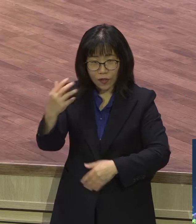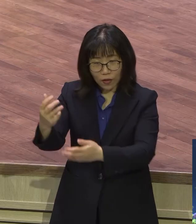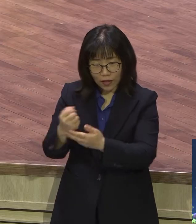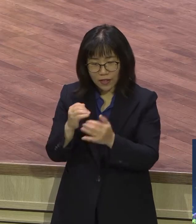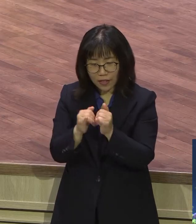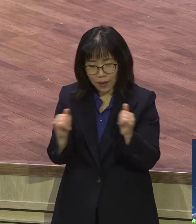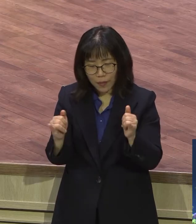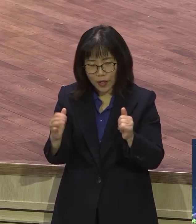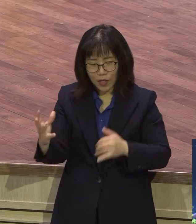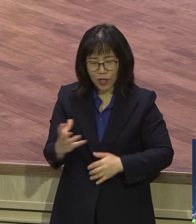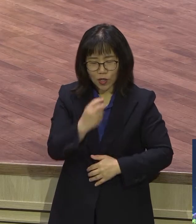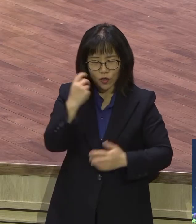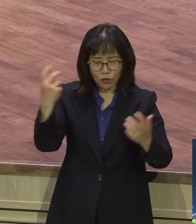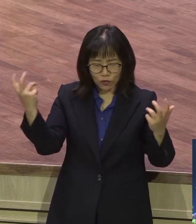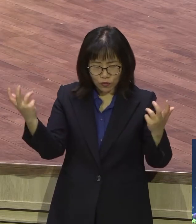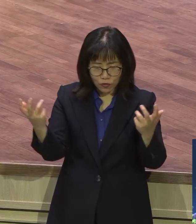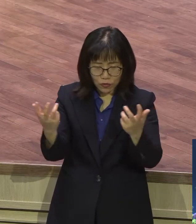성령의 권능을 힘입고 살아갈 수가